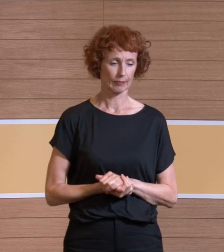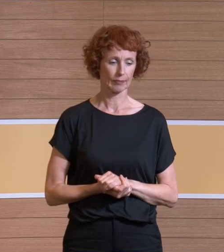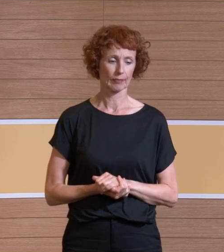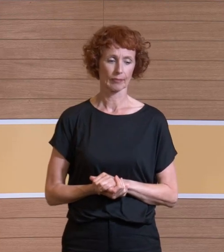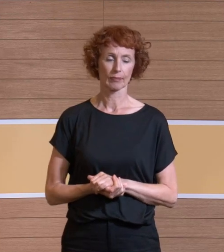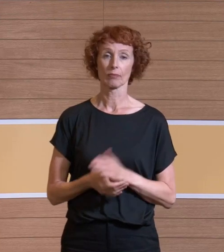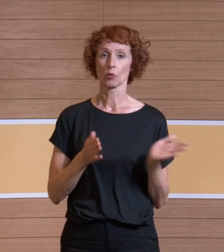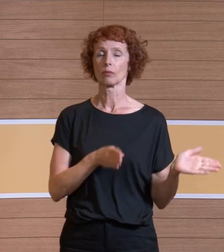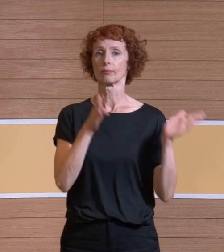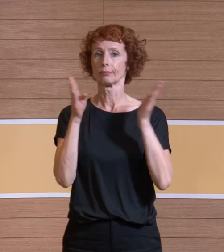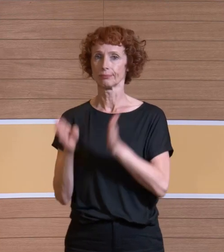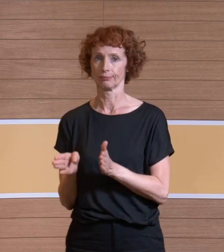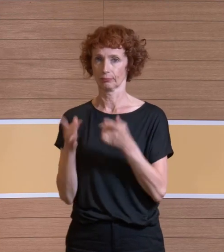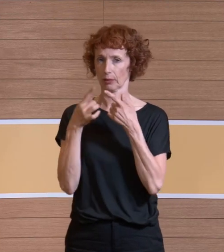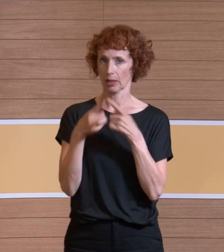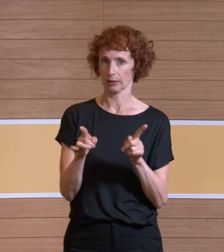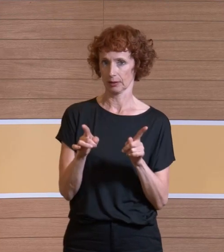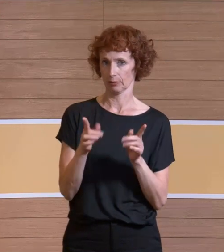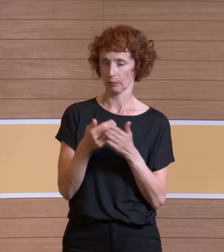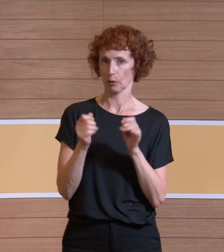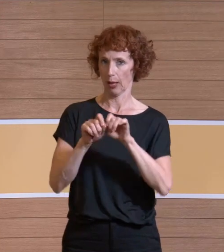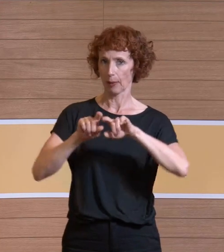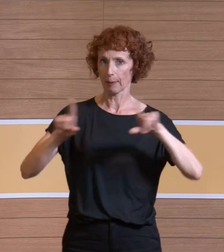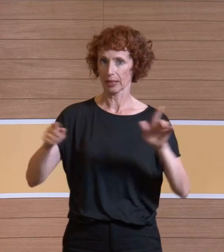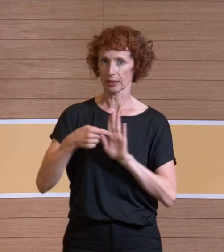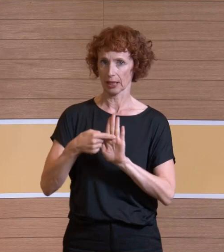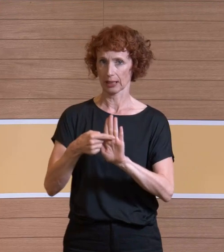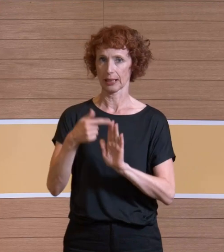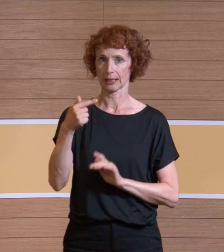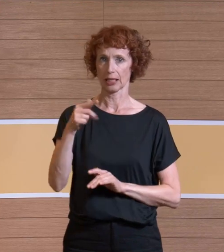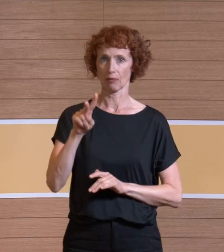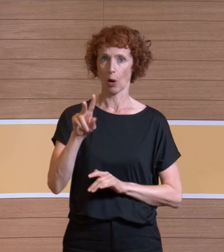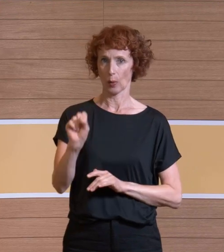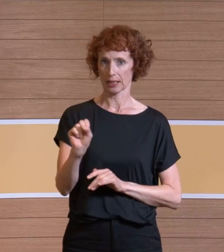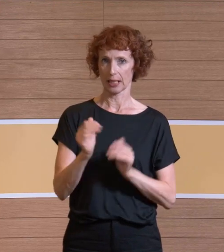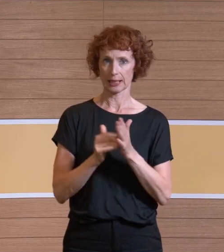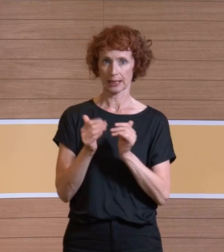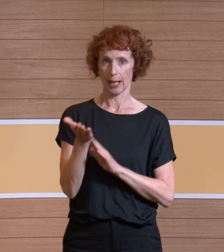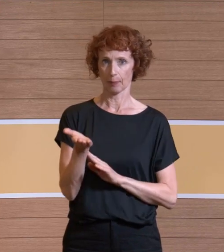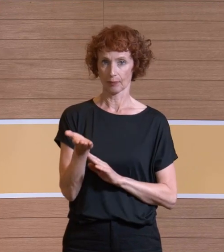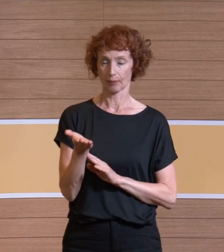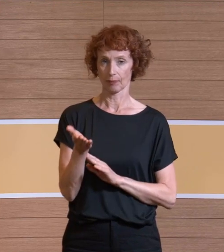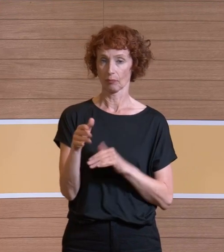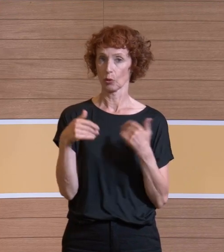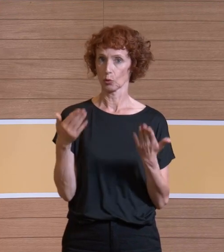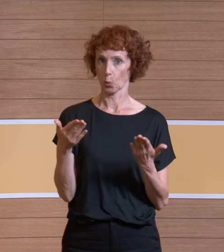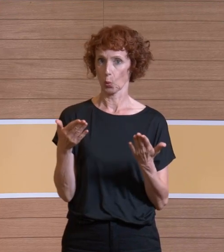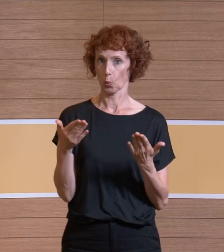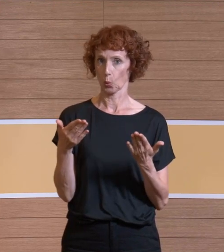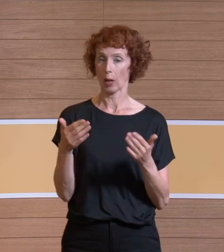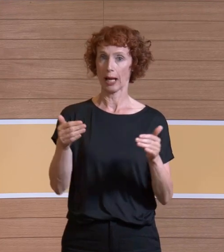Im Gegensatz dazu sehen Sie auf dem Bild hier ein THV-System. Da gibt es nicht so einen großen